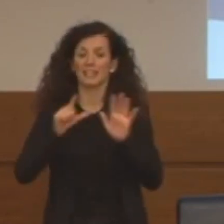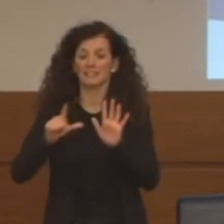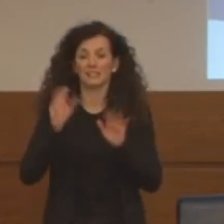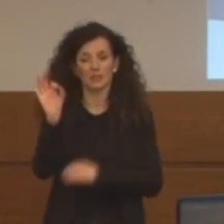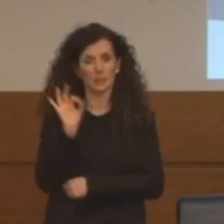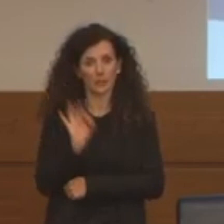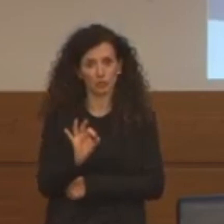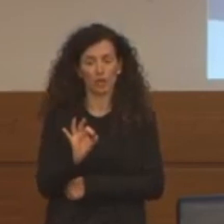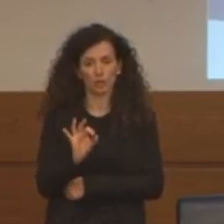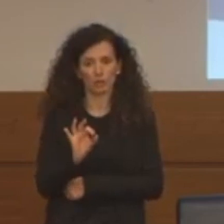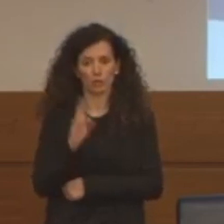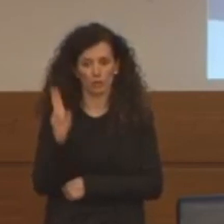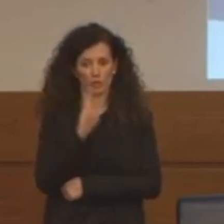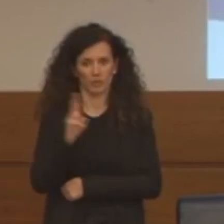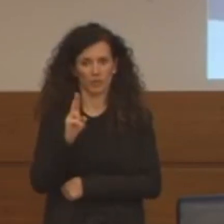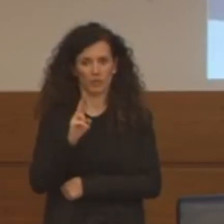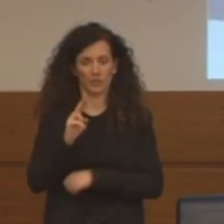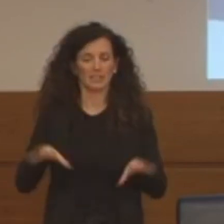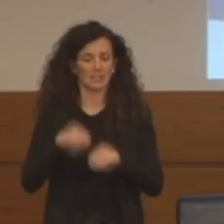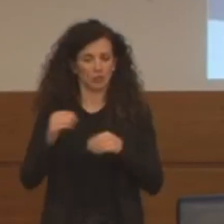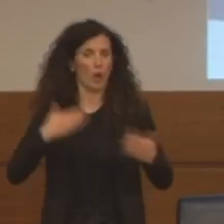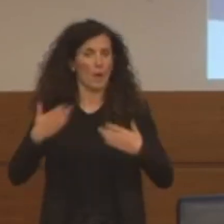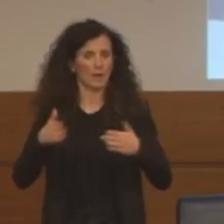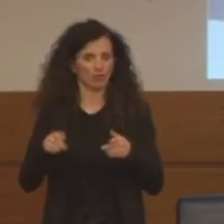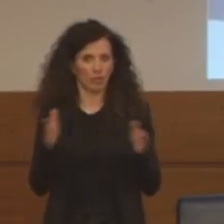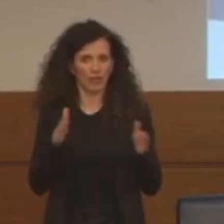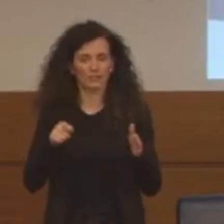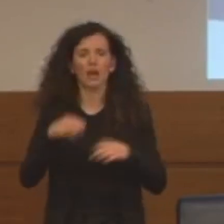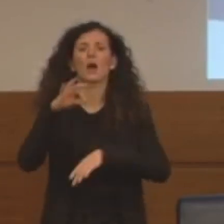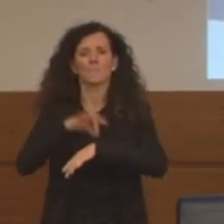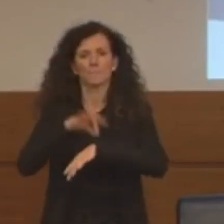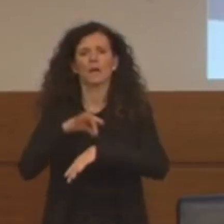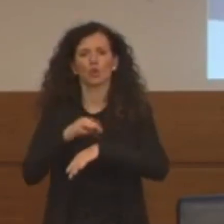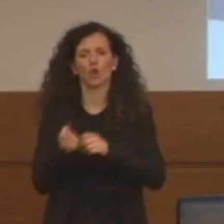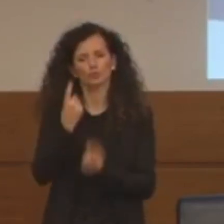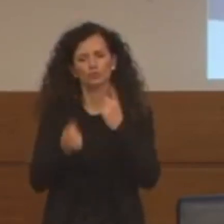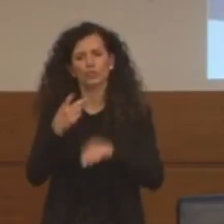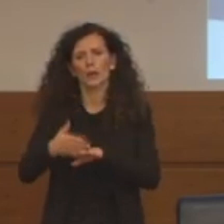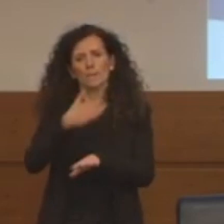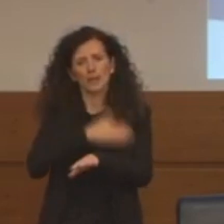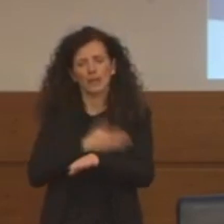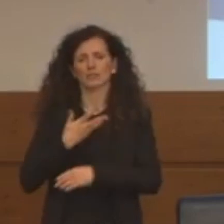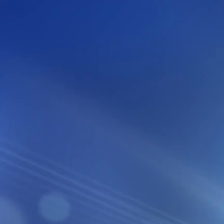cento dei deceduti in inizio dell'emergenza ha delle patologie pregresse.